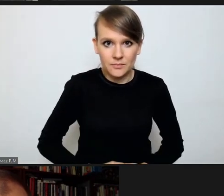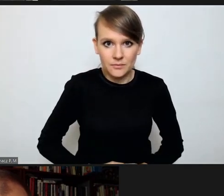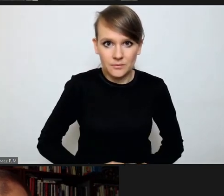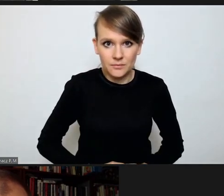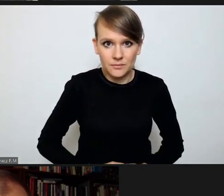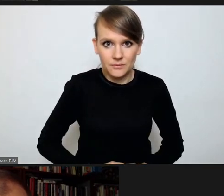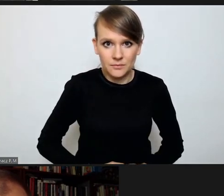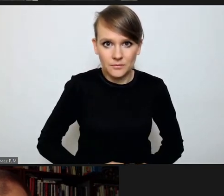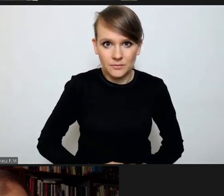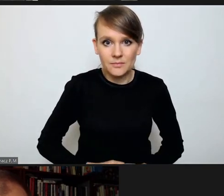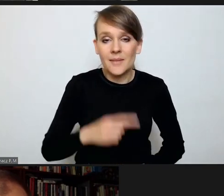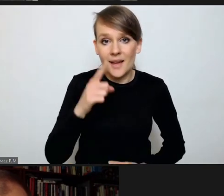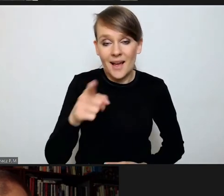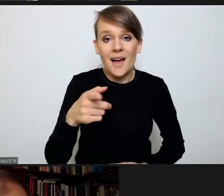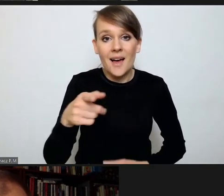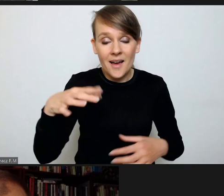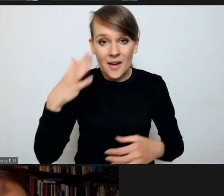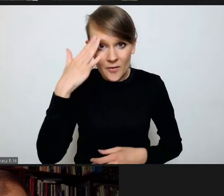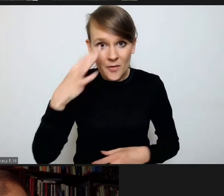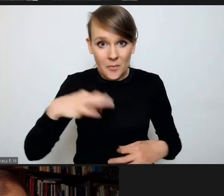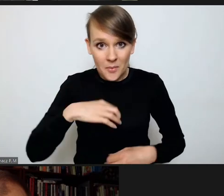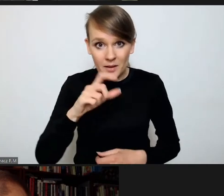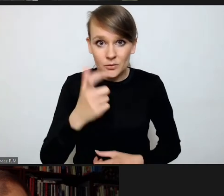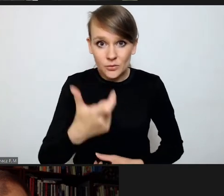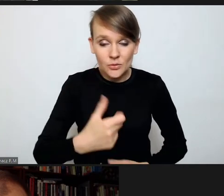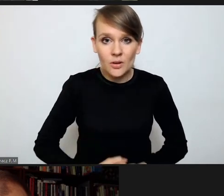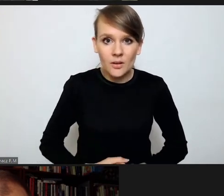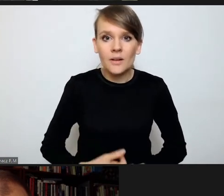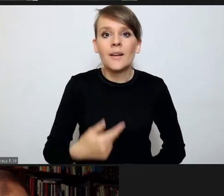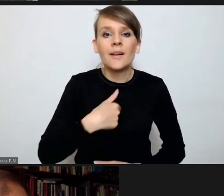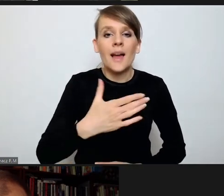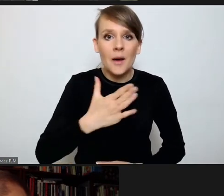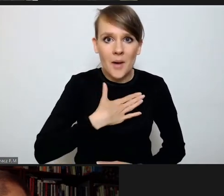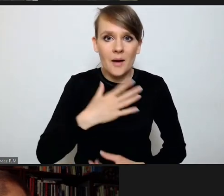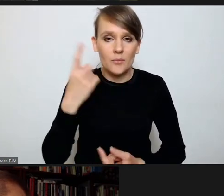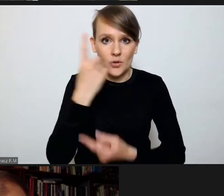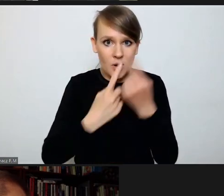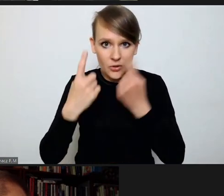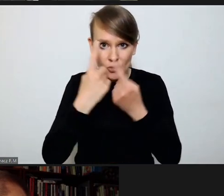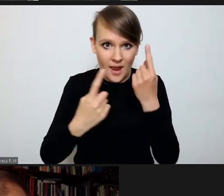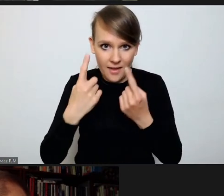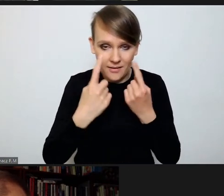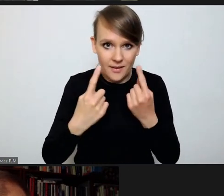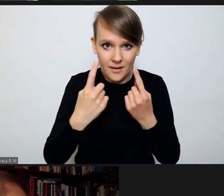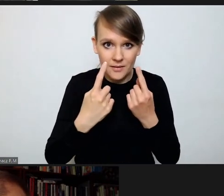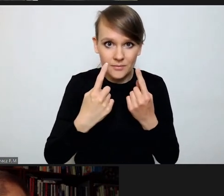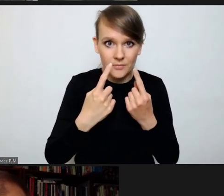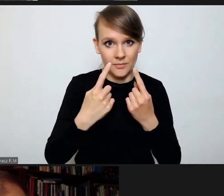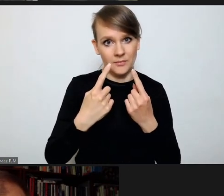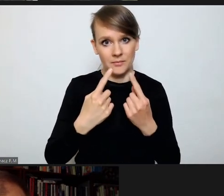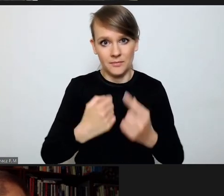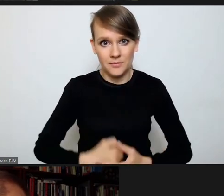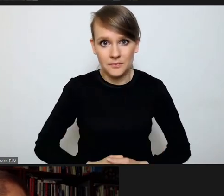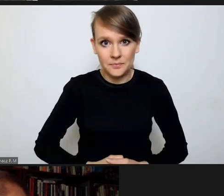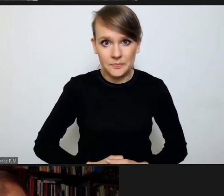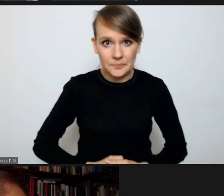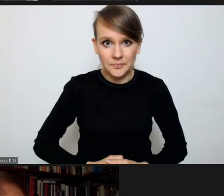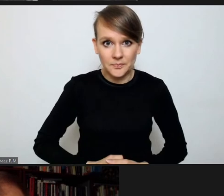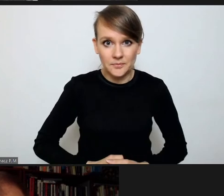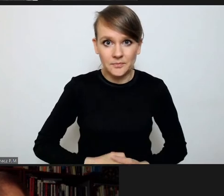wie pan co, ja mam pewne przemyślenia, które mógłbym